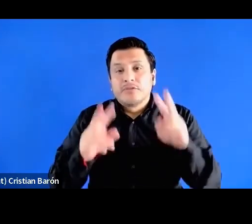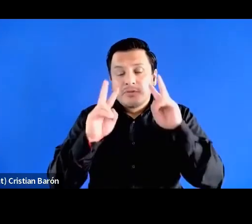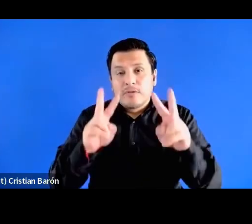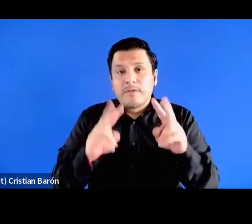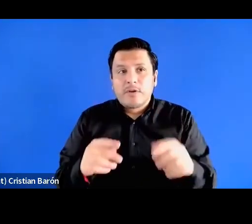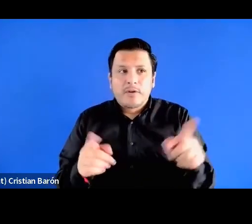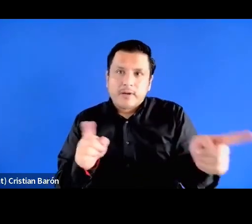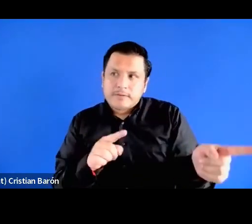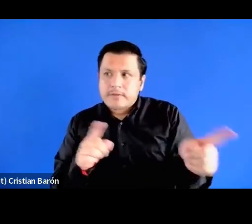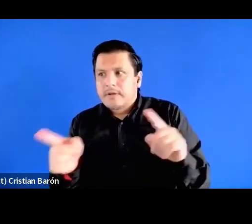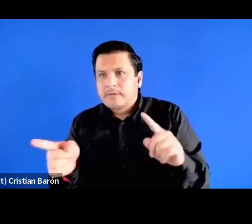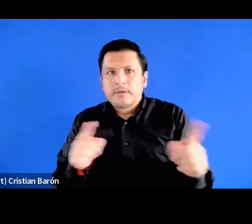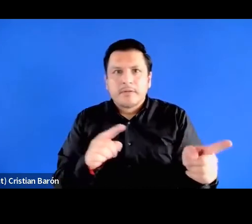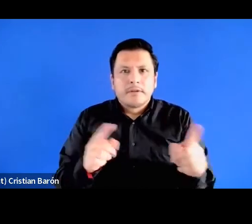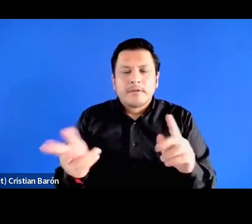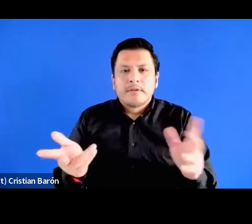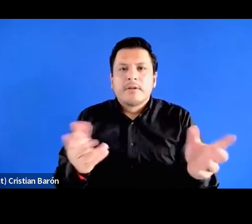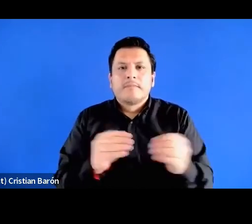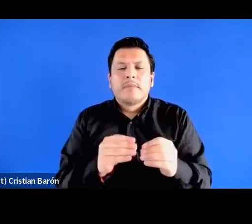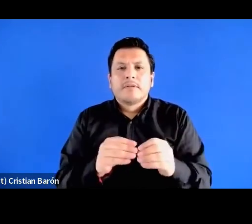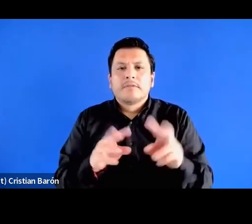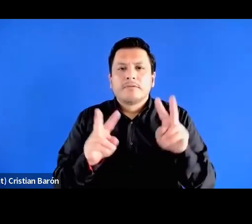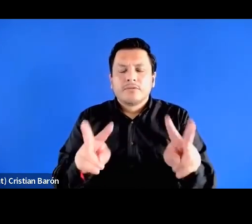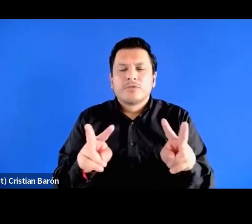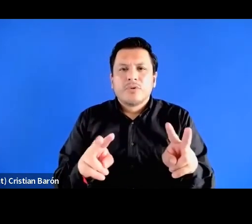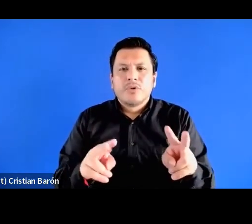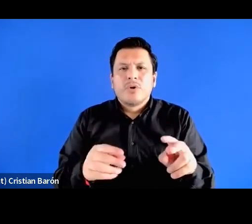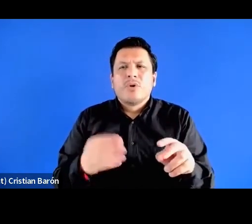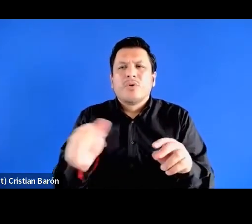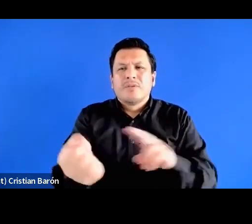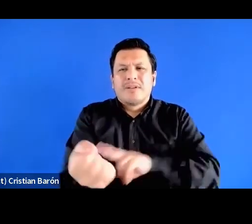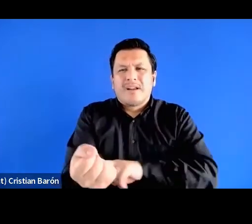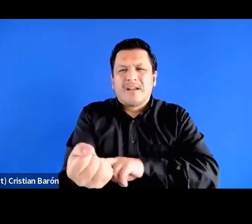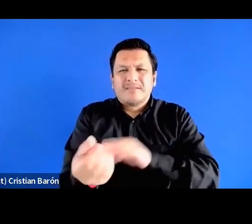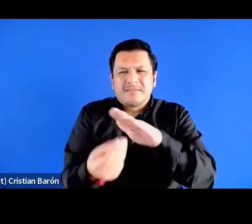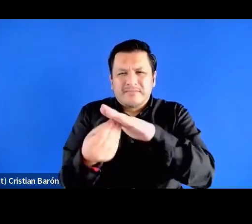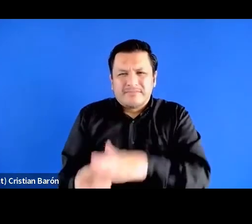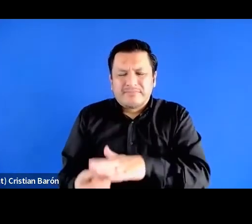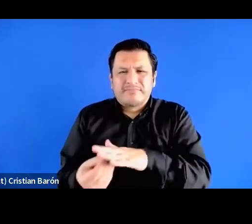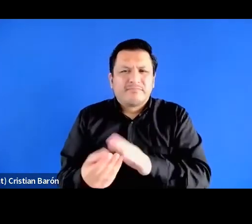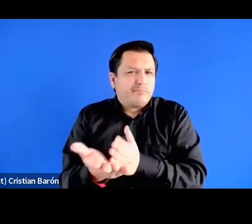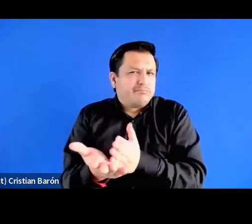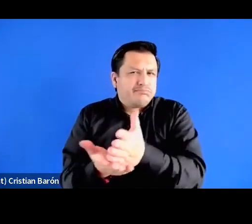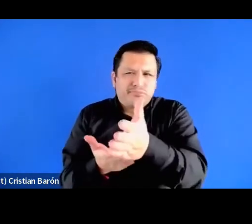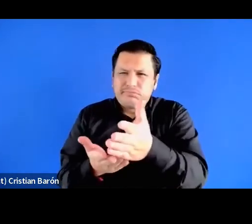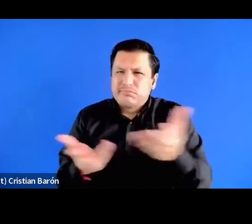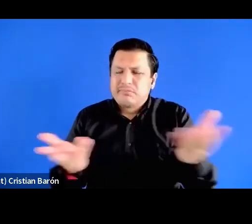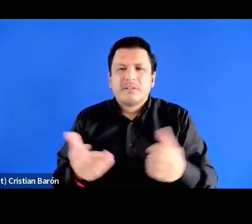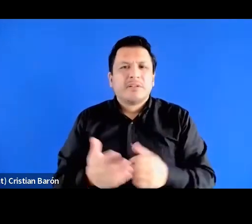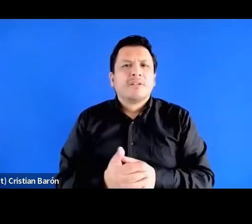cosas, veo por una parte pues un racismo persistente, un racismo además que